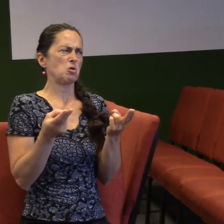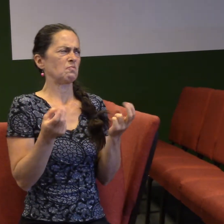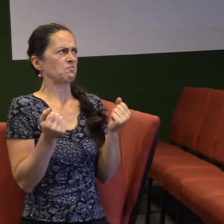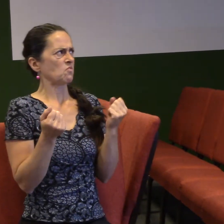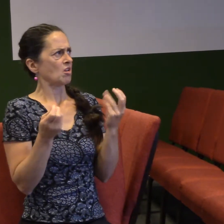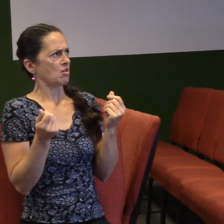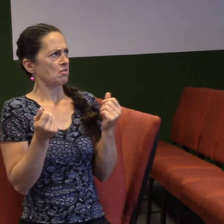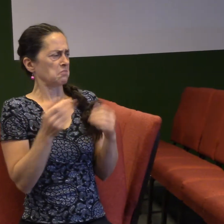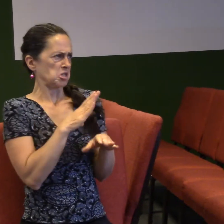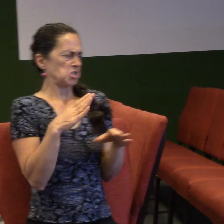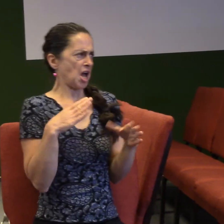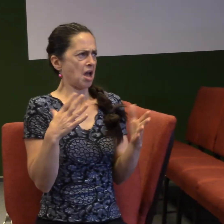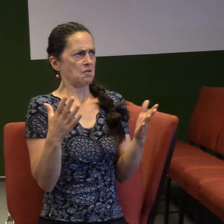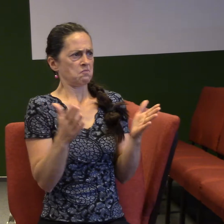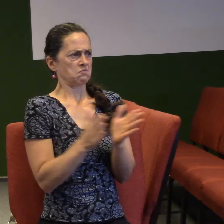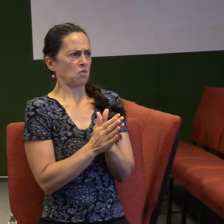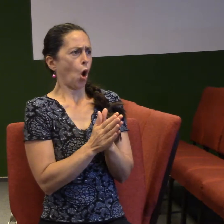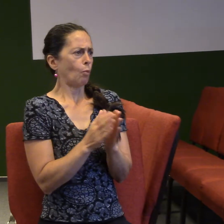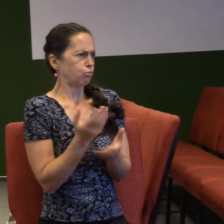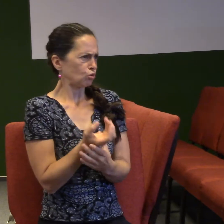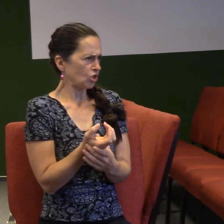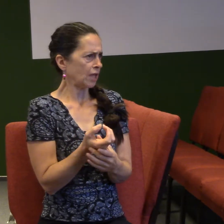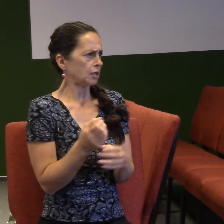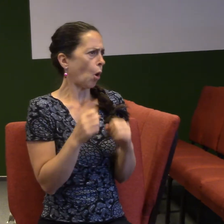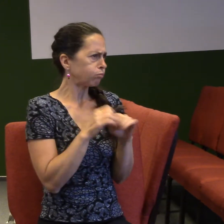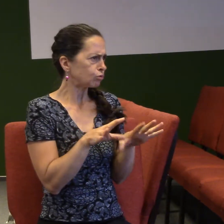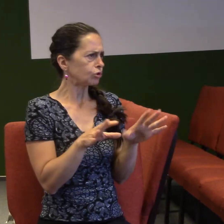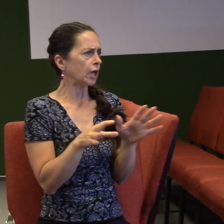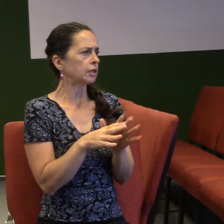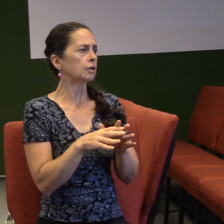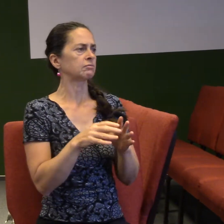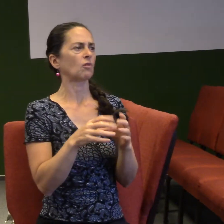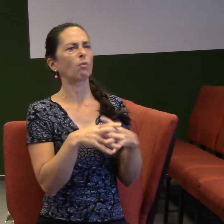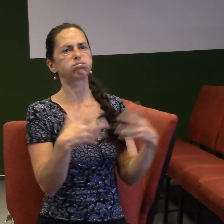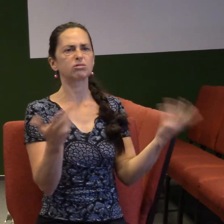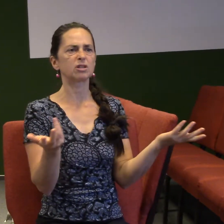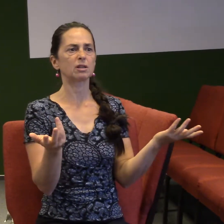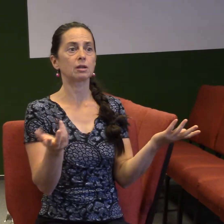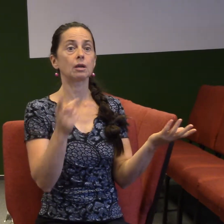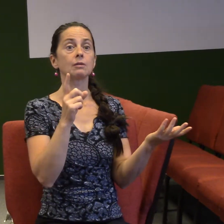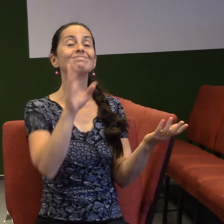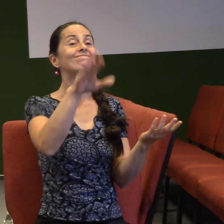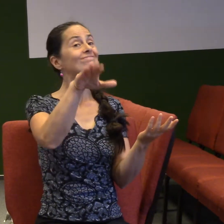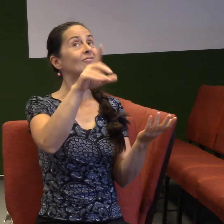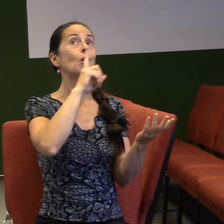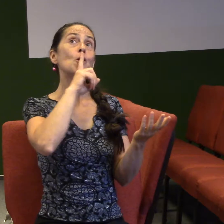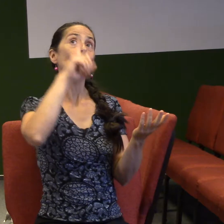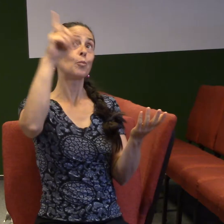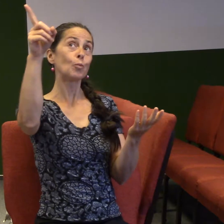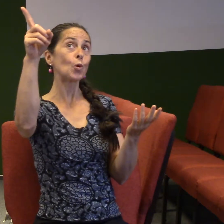že Bůh chce to změnit, že má pro tebe připravené lidi, kteří, které k tobě přivede, nebo tebe přivede